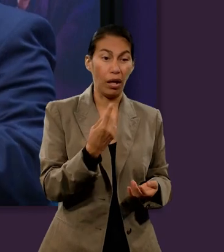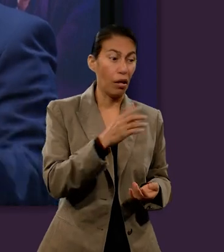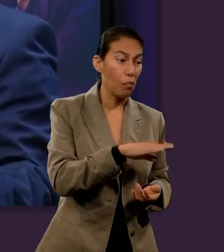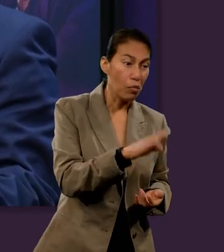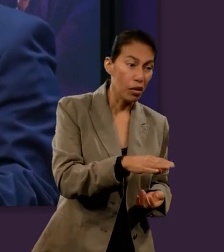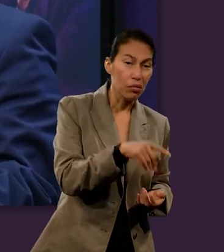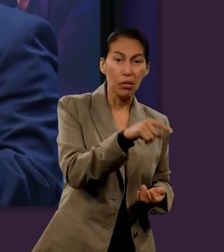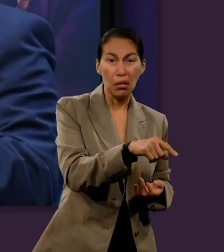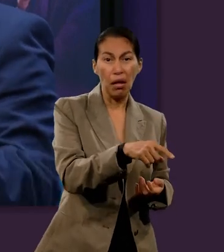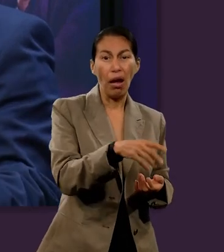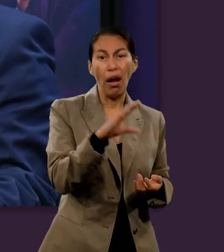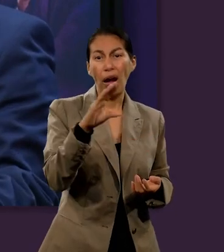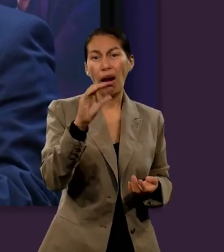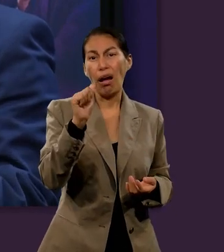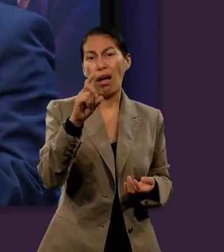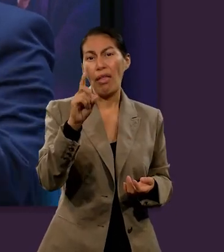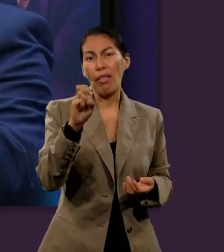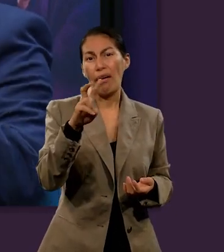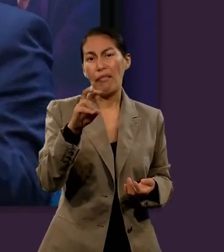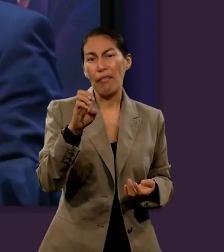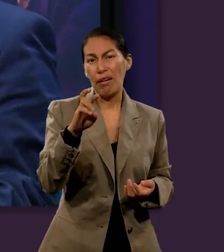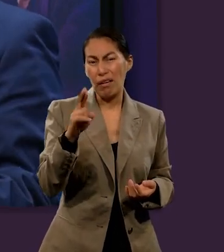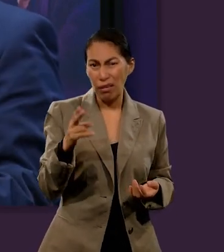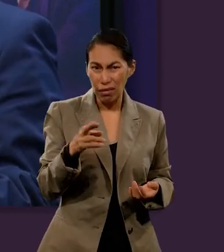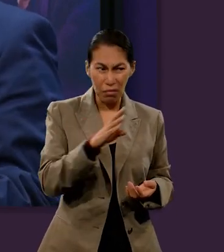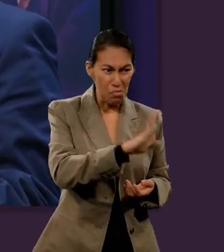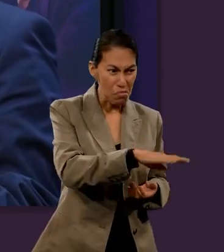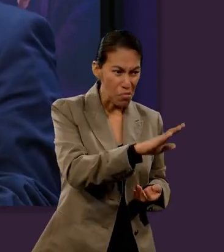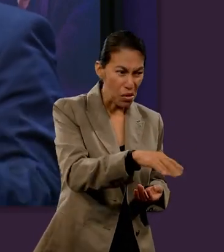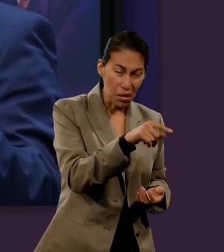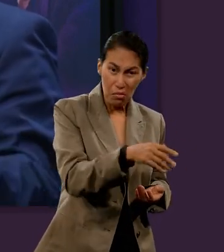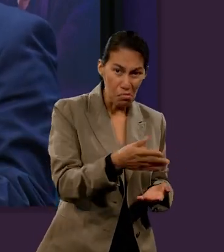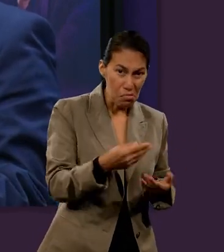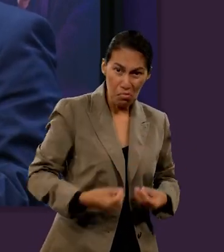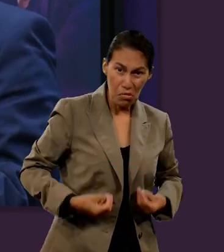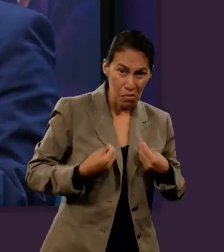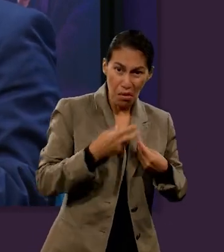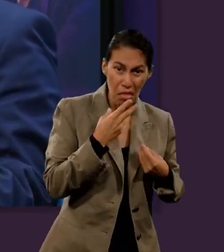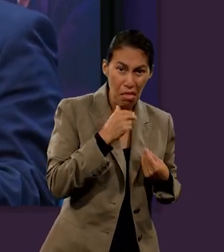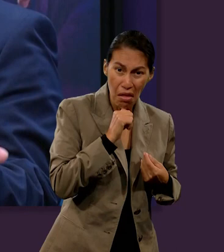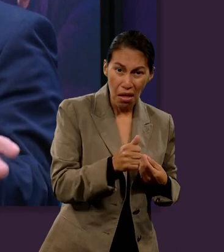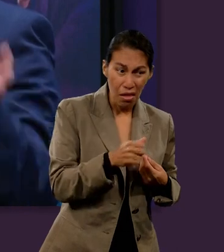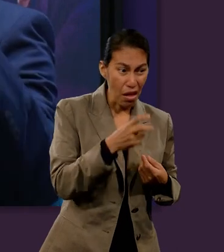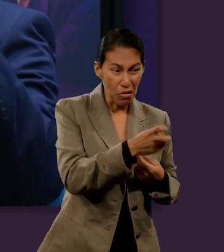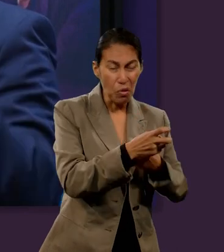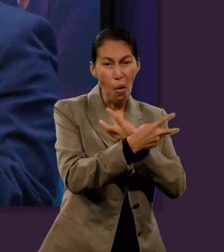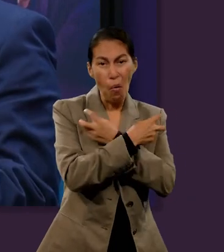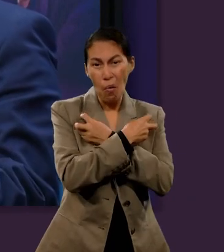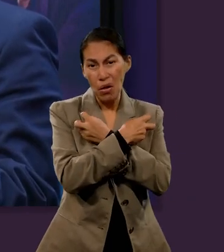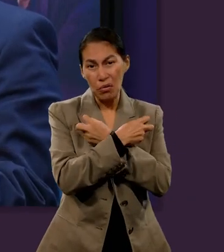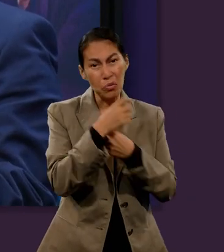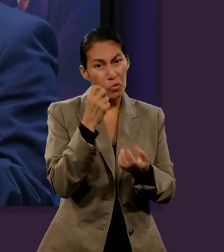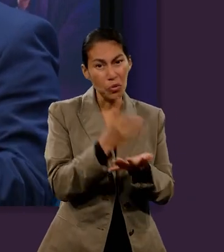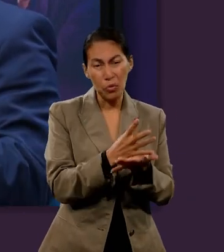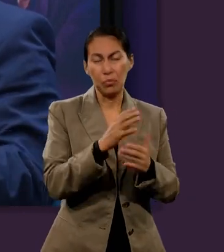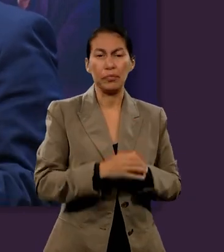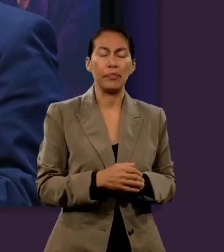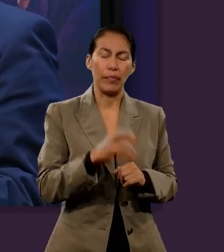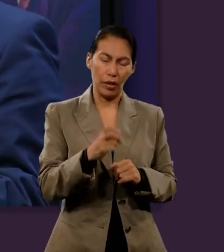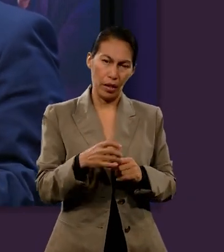muerto que un cadáver. Están sin existencia. Ahora, quizás que en la última lección también vamos a profundizar